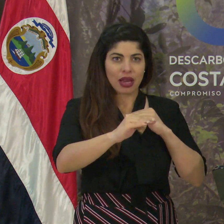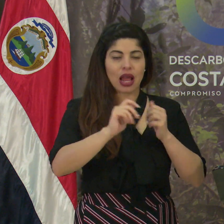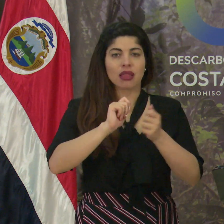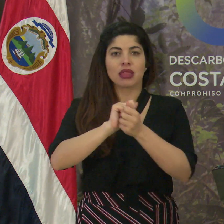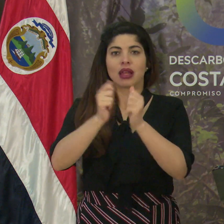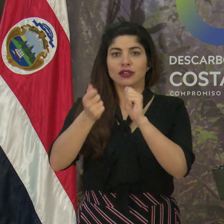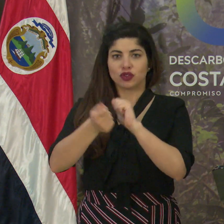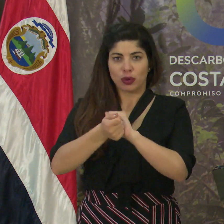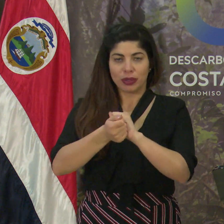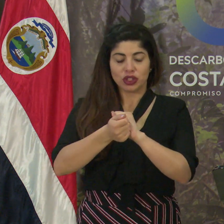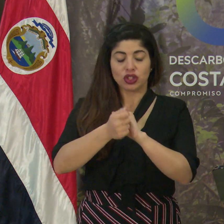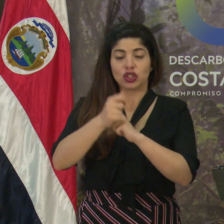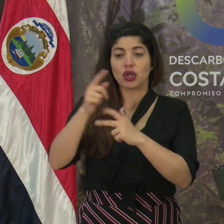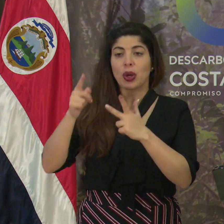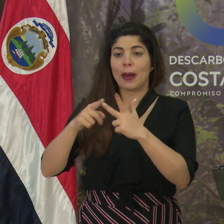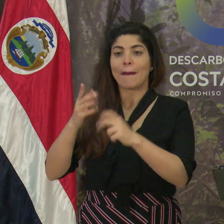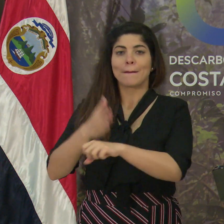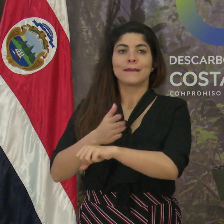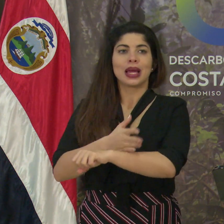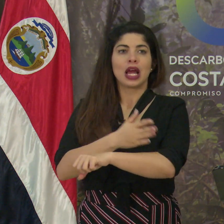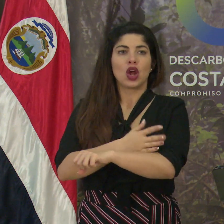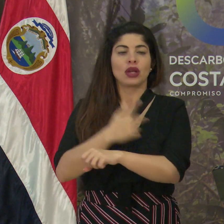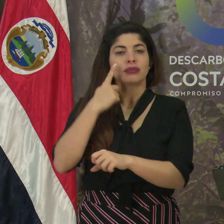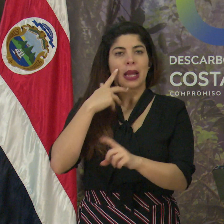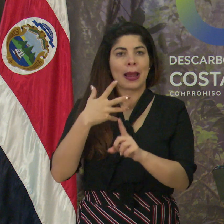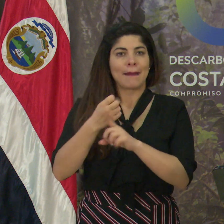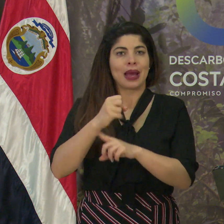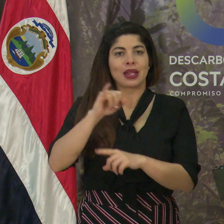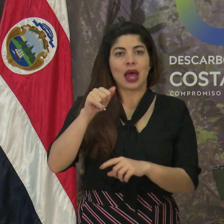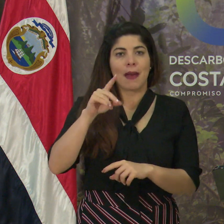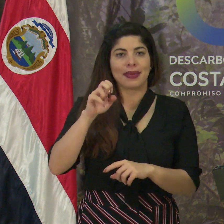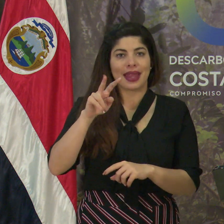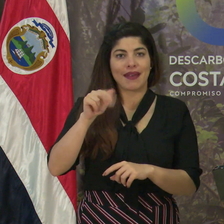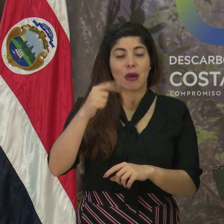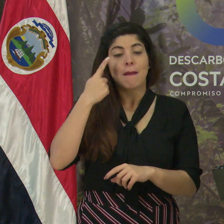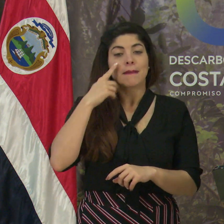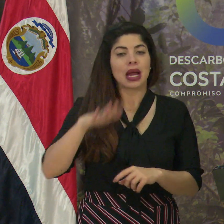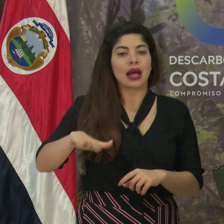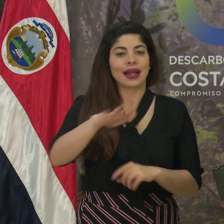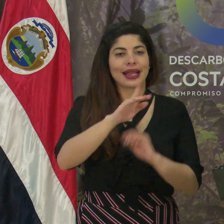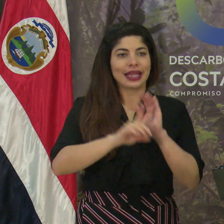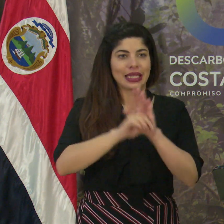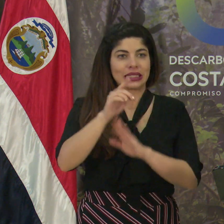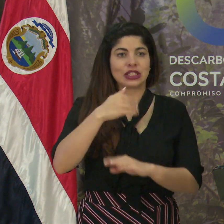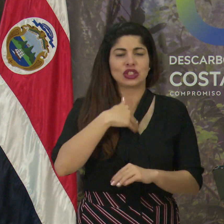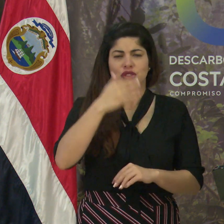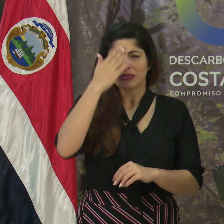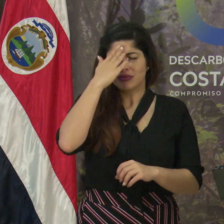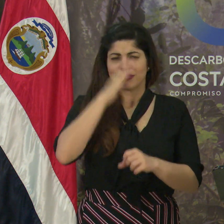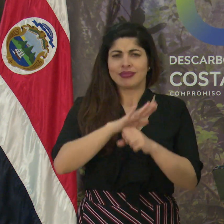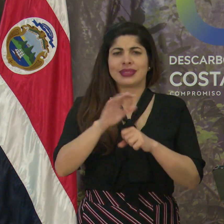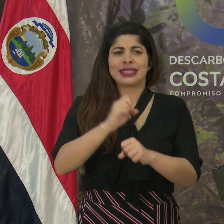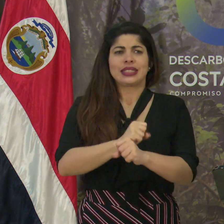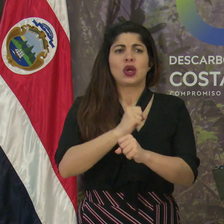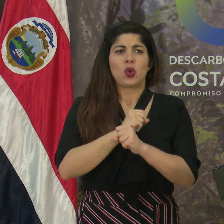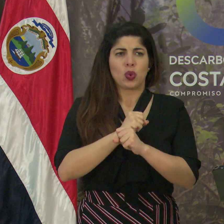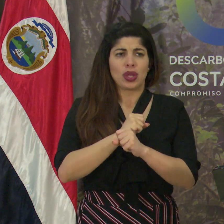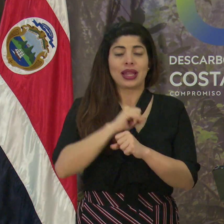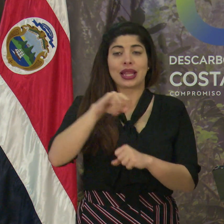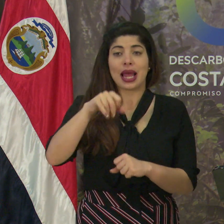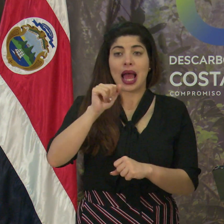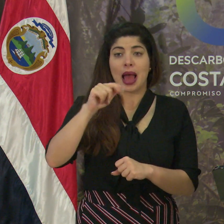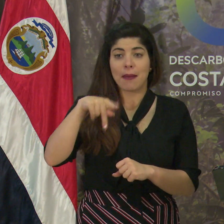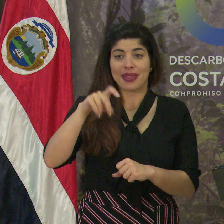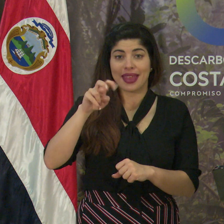transformación y mejora del impacto de JAPDEVA en el desarrollo. Tengo plena convicción de que